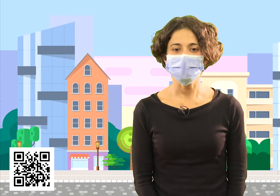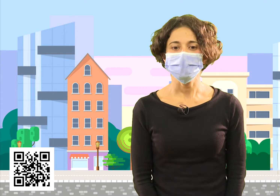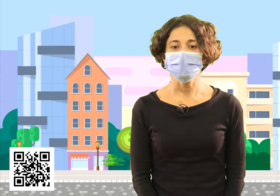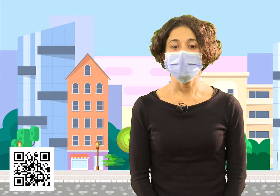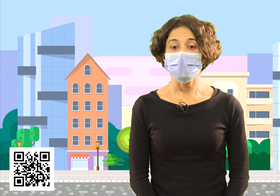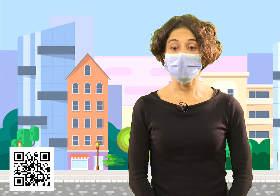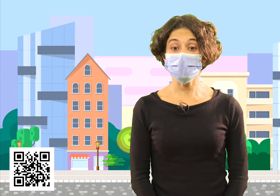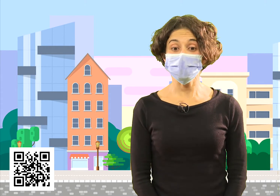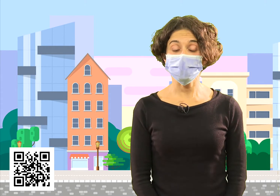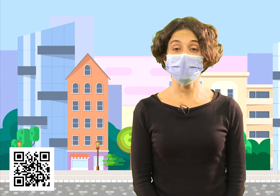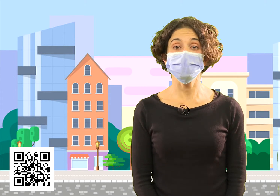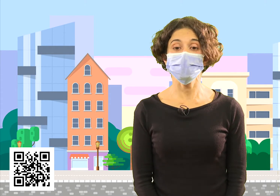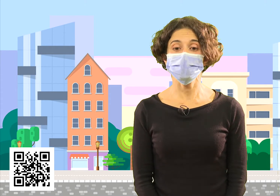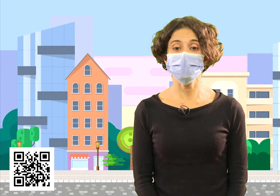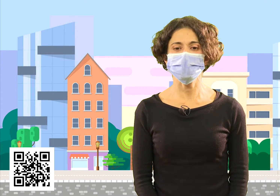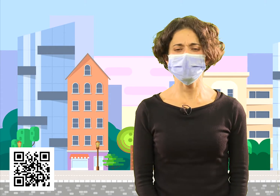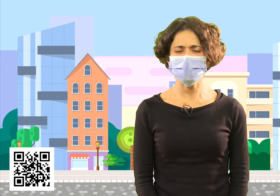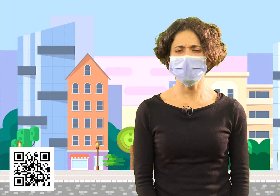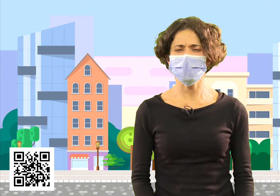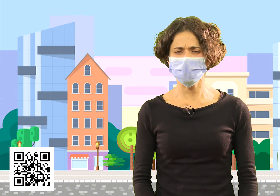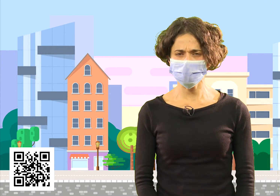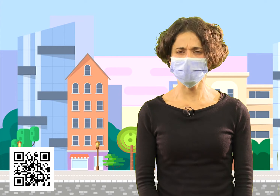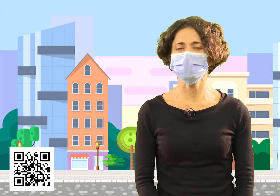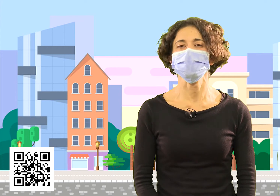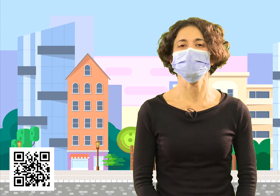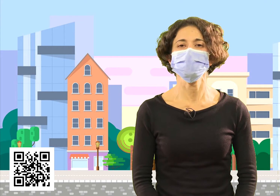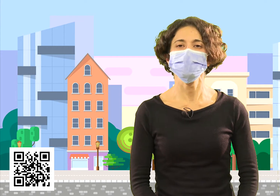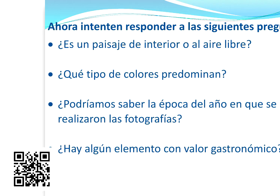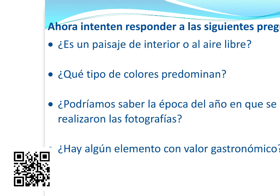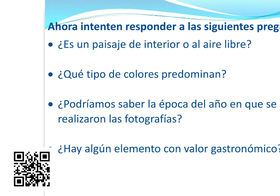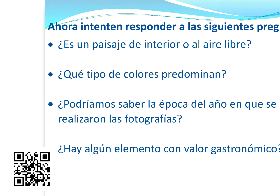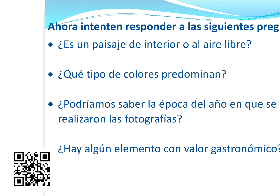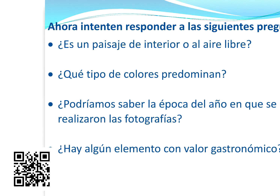¿Hay algún elemento que tenga valor gastronómico?